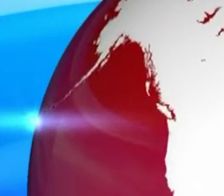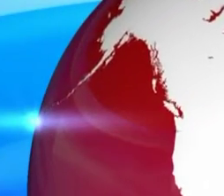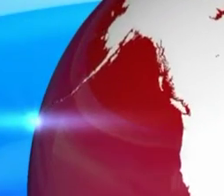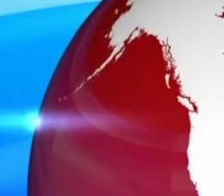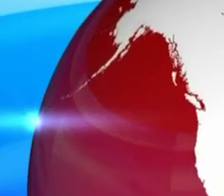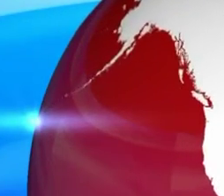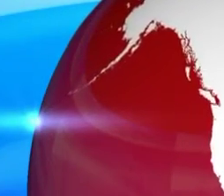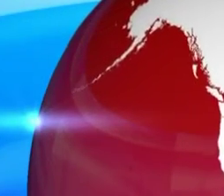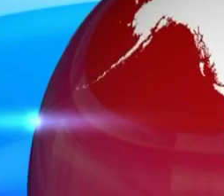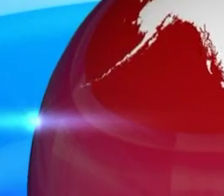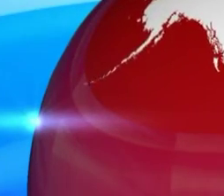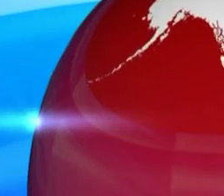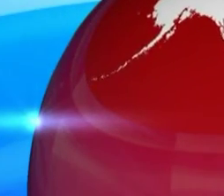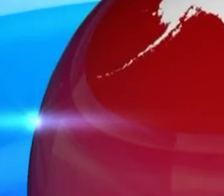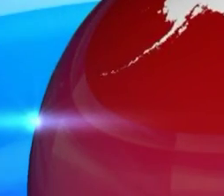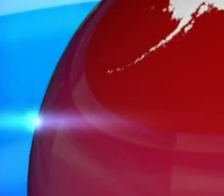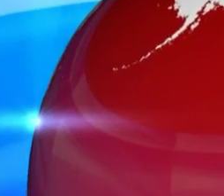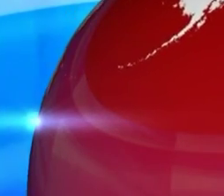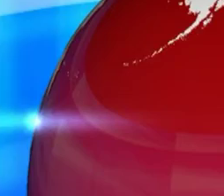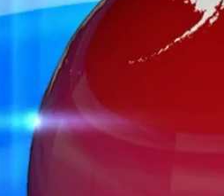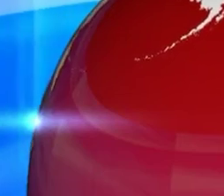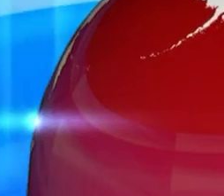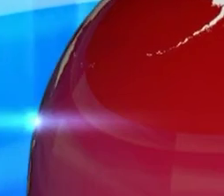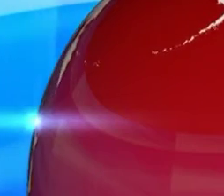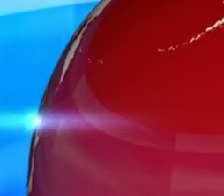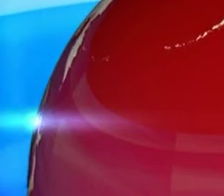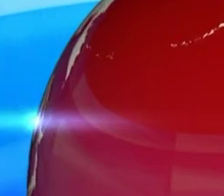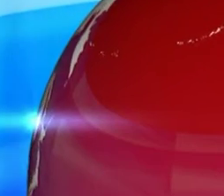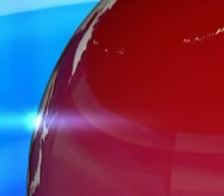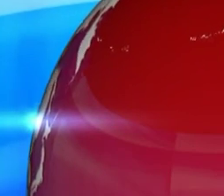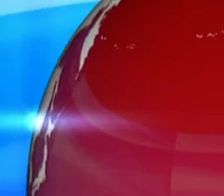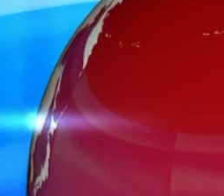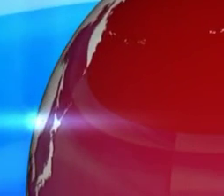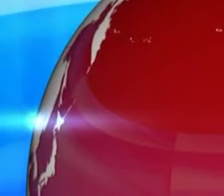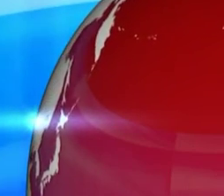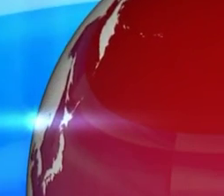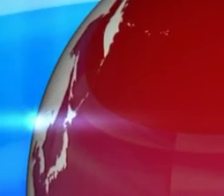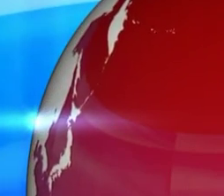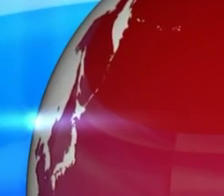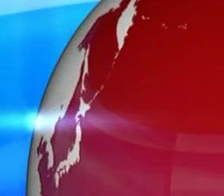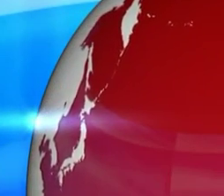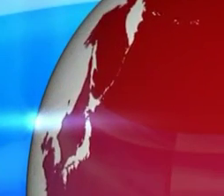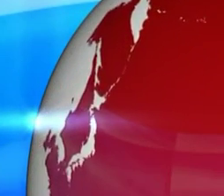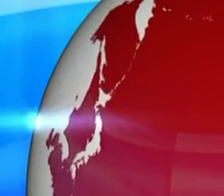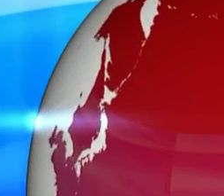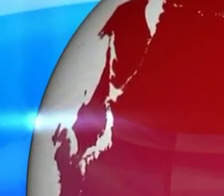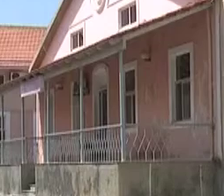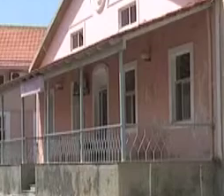obrigatória e já estão definidos os grupos prioritários para receberem as vacinas.